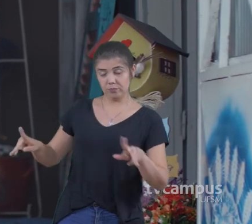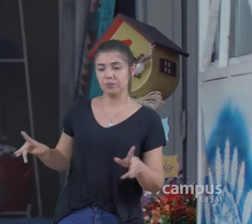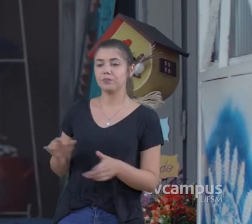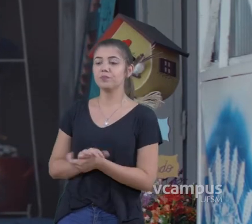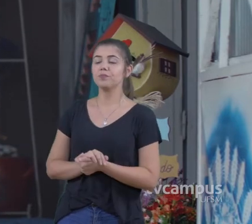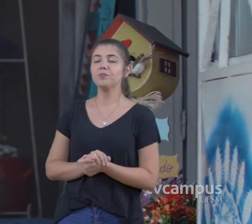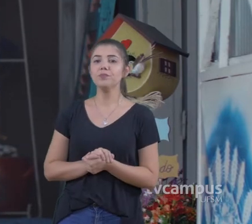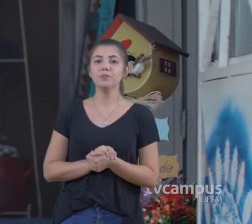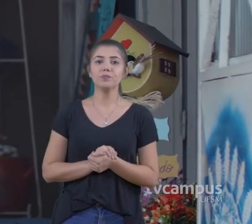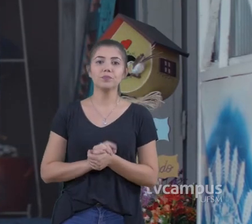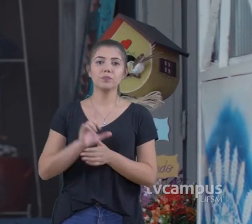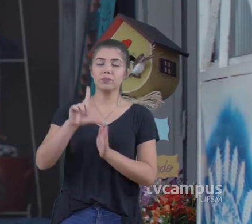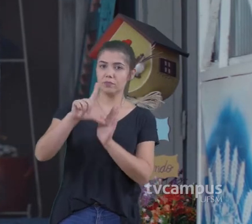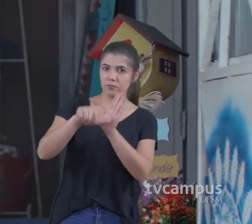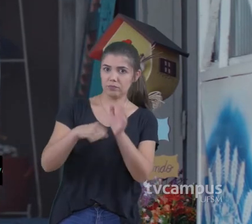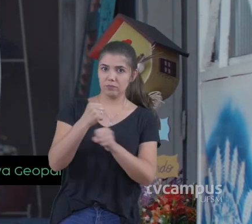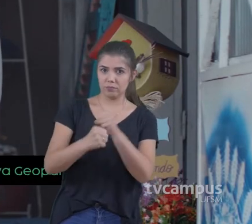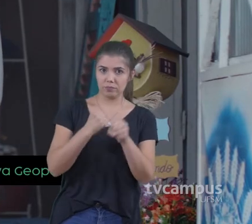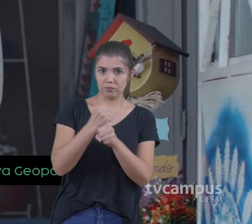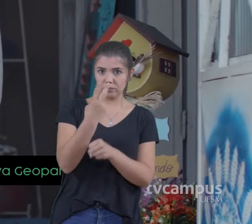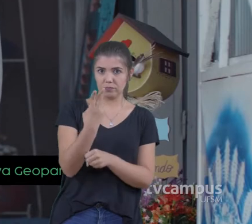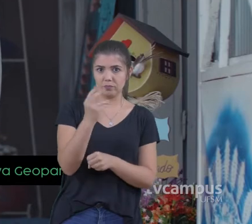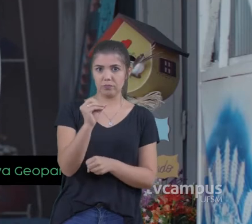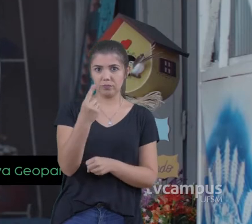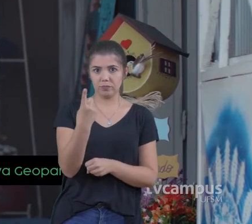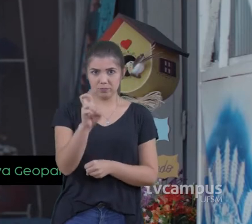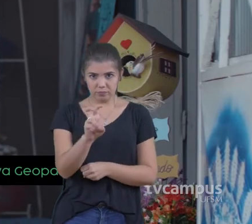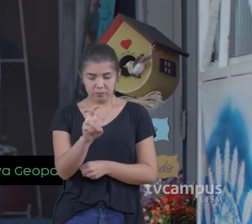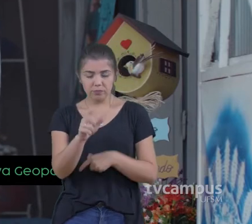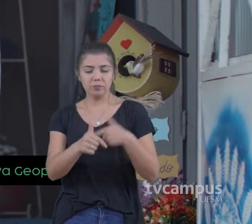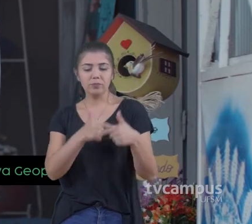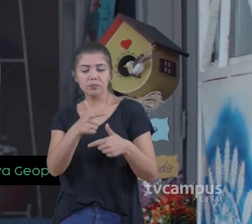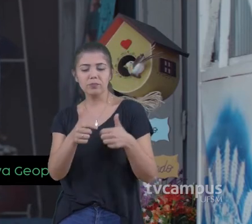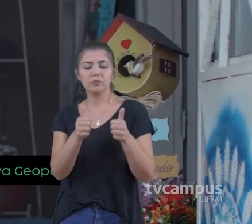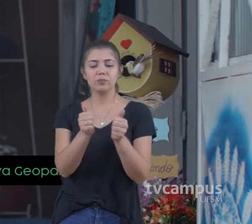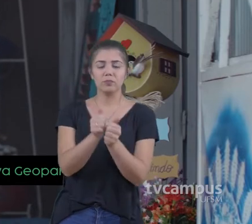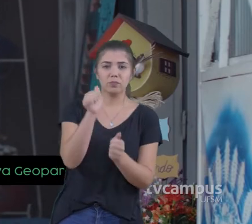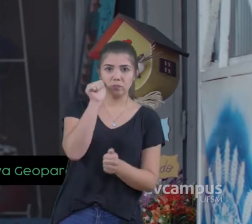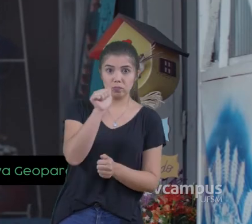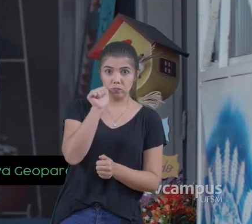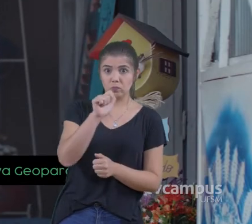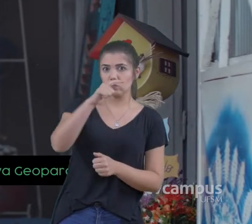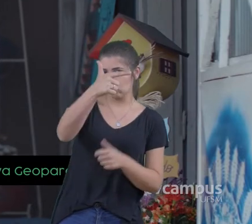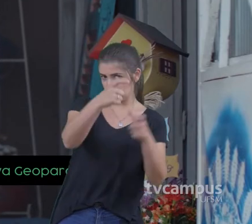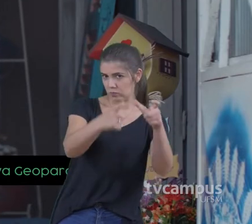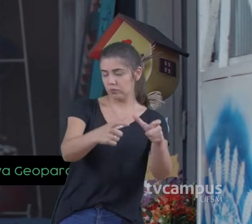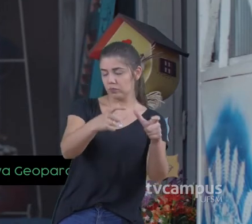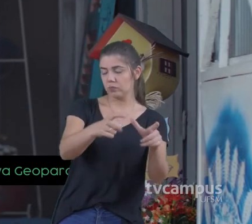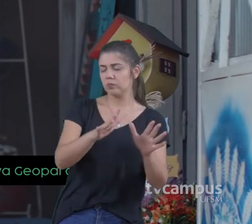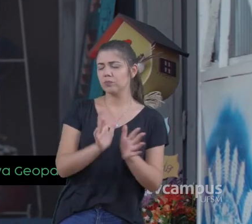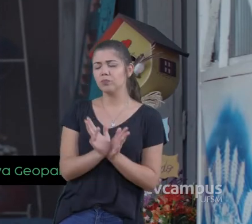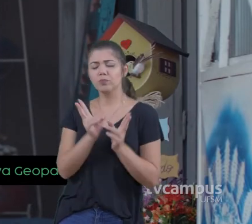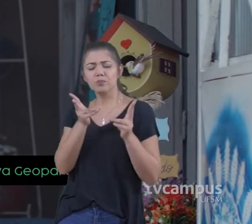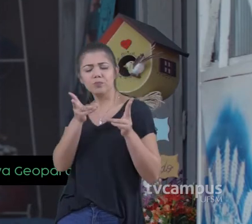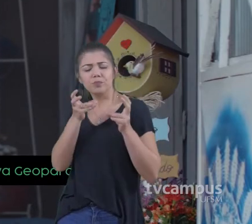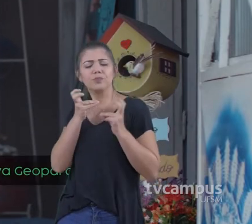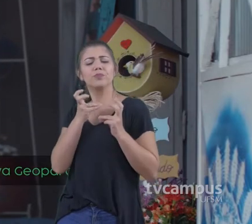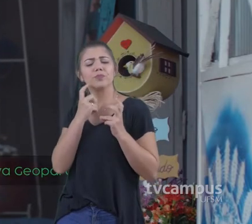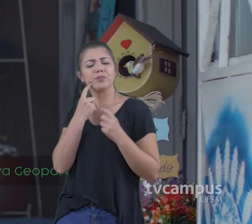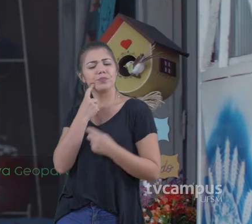cactos E aí em 2015 Eu comecei a trabalhar Com mulheres Em outro território No centro serra E o que me chamou